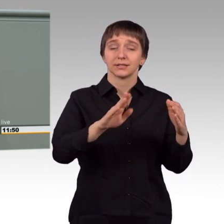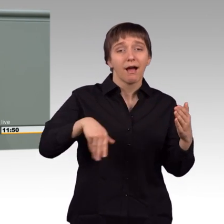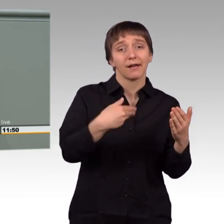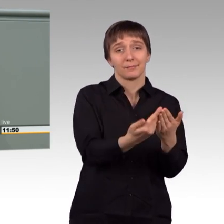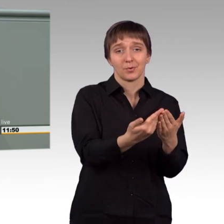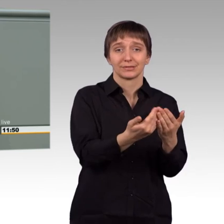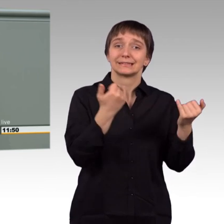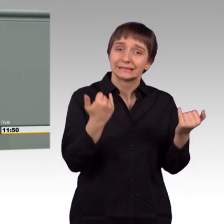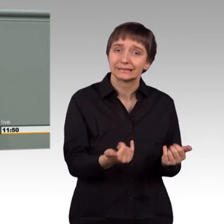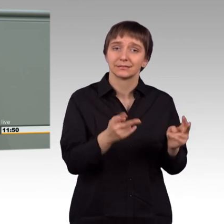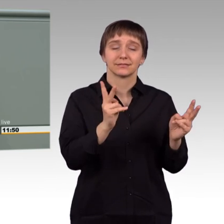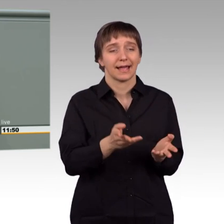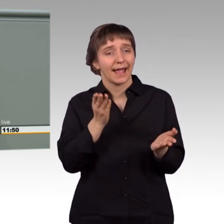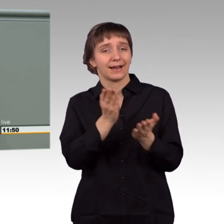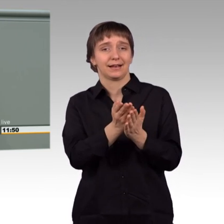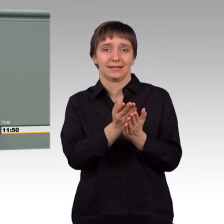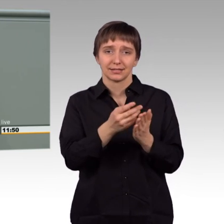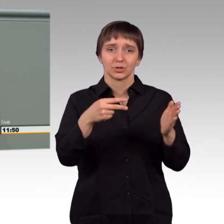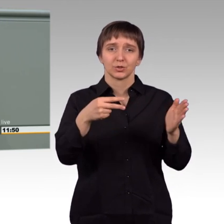Ende der Sanktionen gegen die syrischen Bevölkerung?